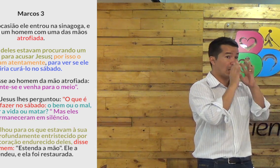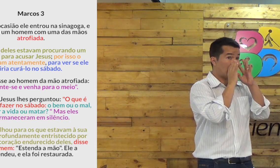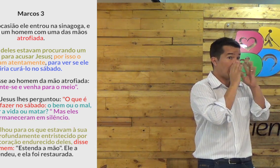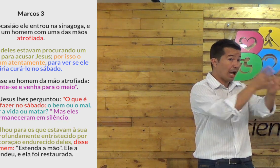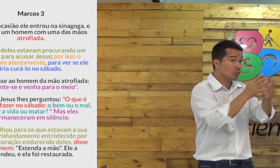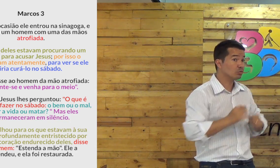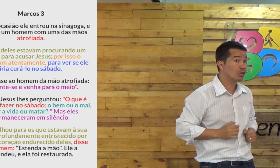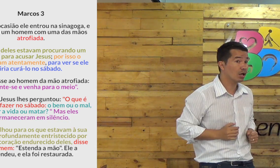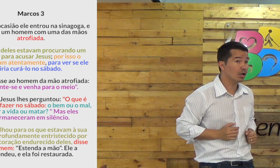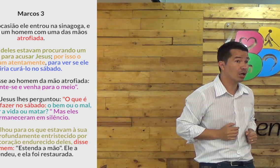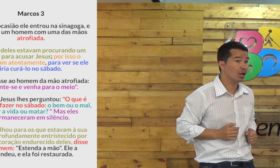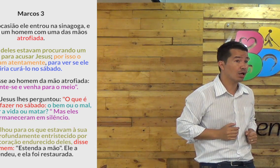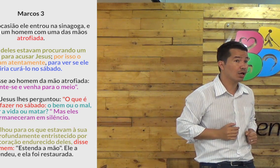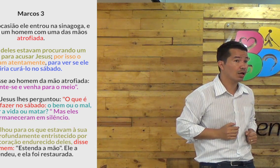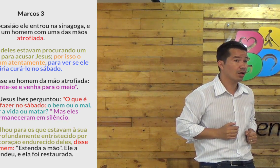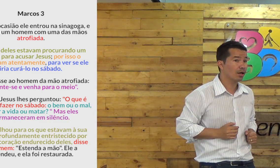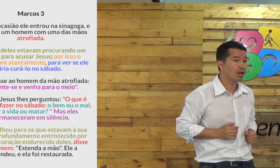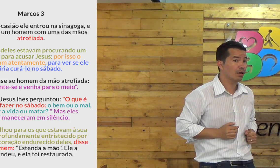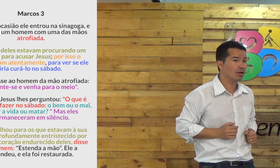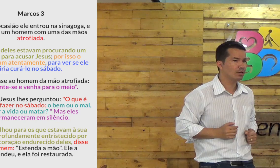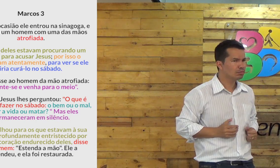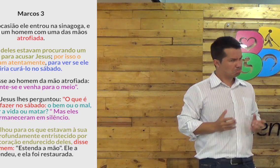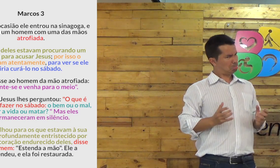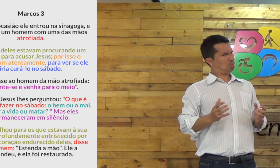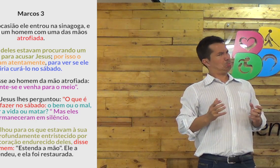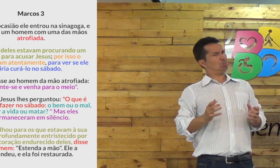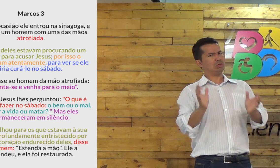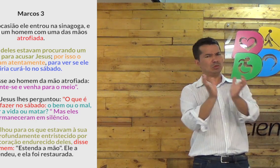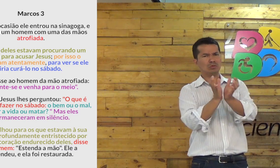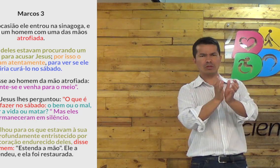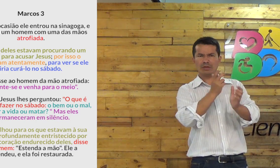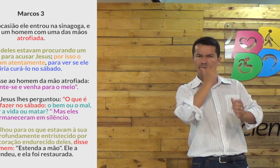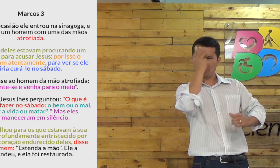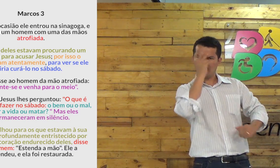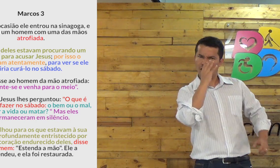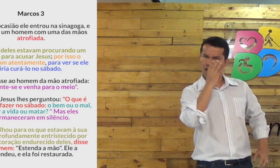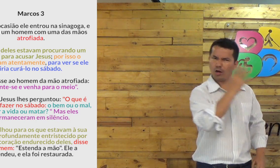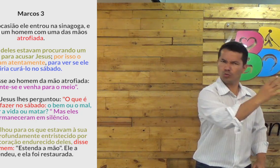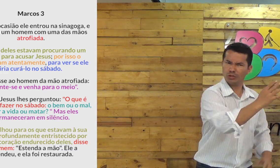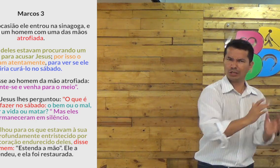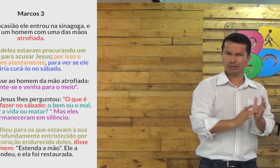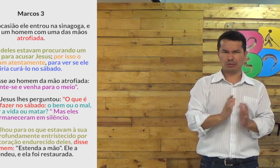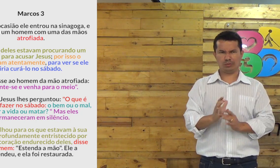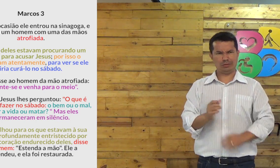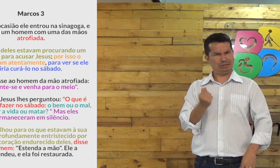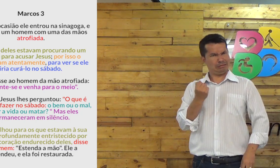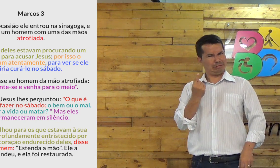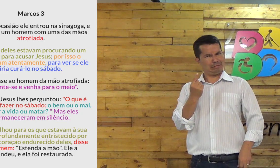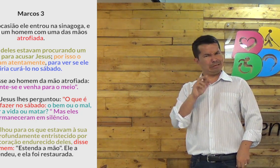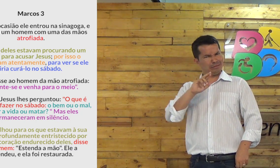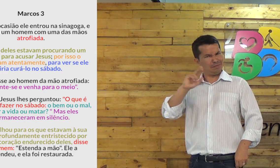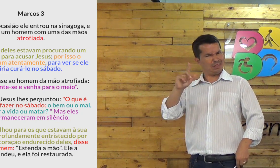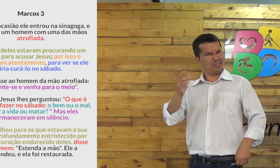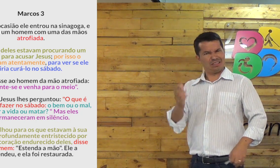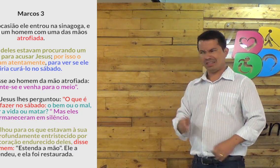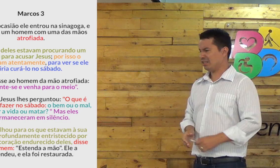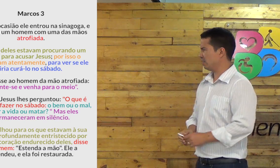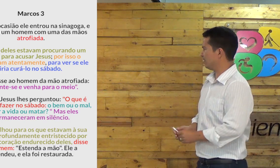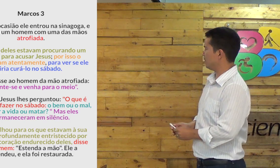arranjar uma maneira de acusá-lo. Ué! Tentavam acusar Jesus. Que coisa estranha.